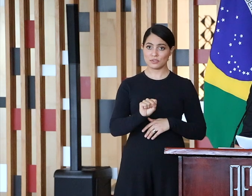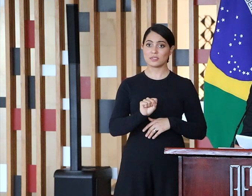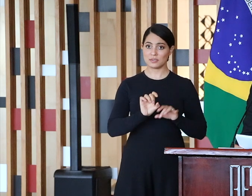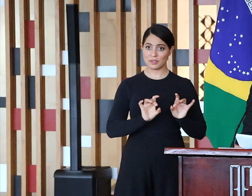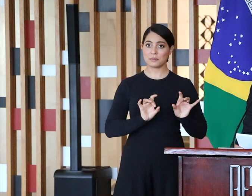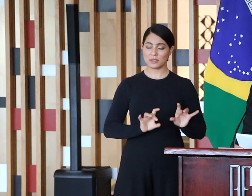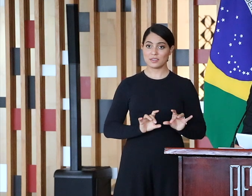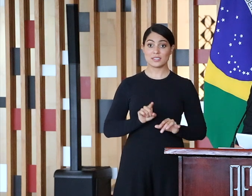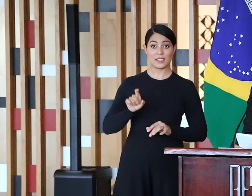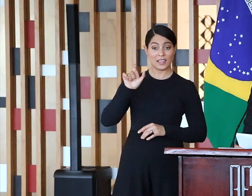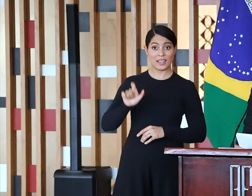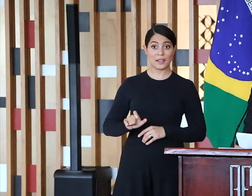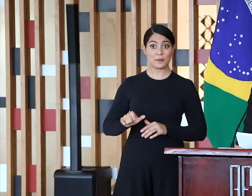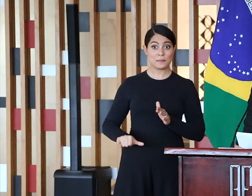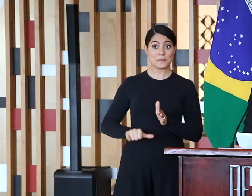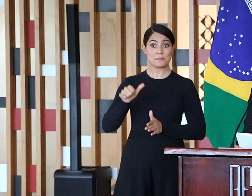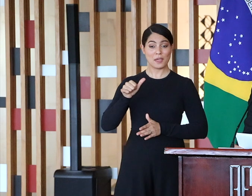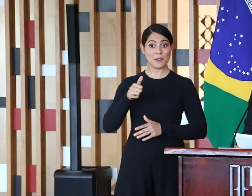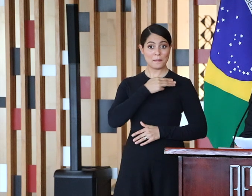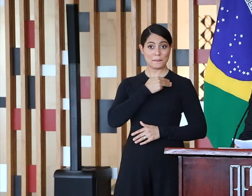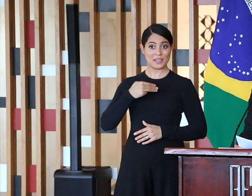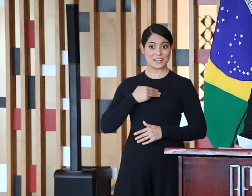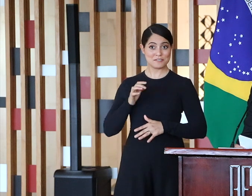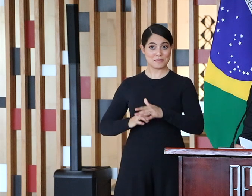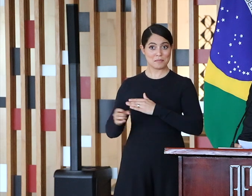ministro de Minas e Energia a pisar no chão de nossas empresas.